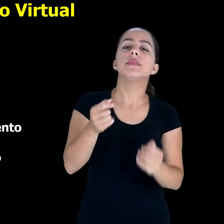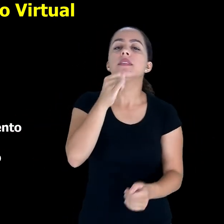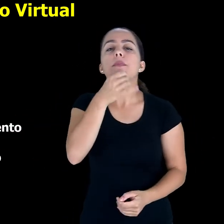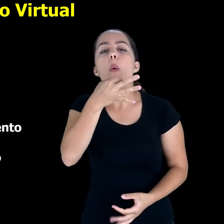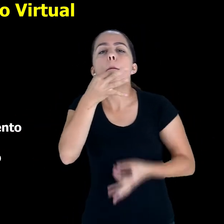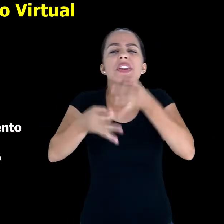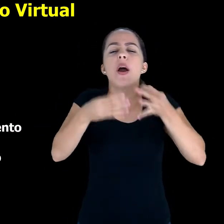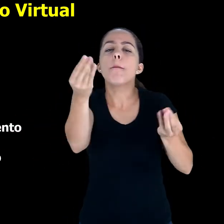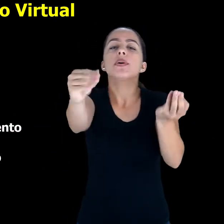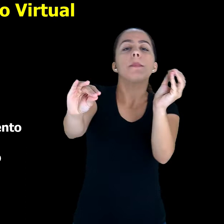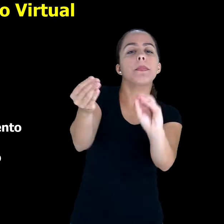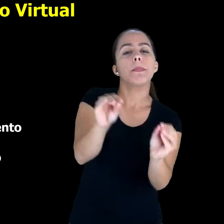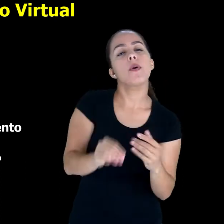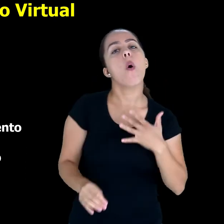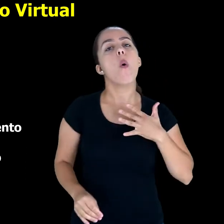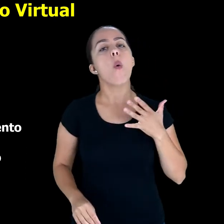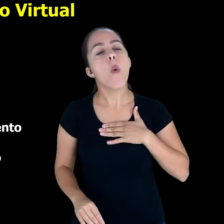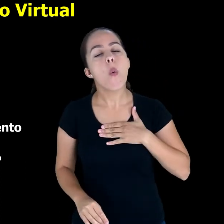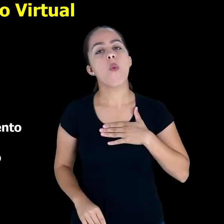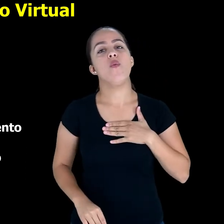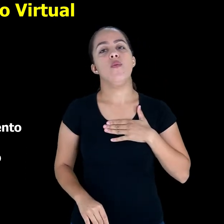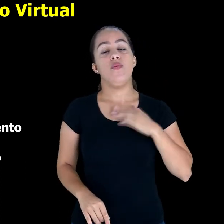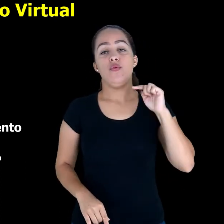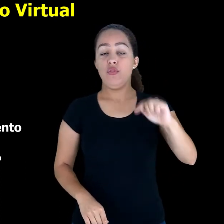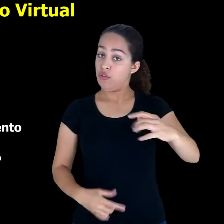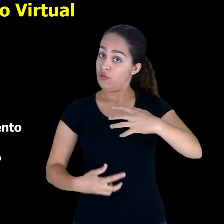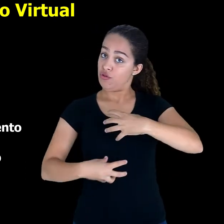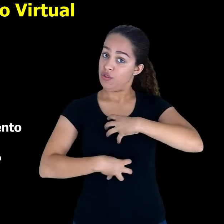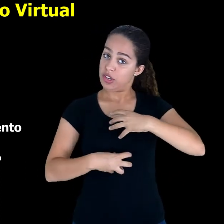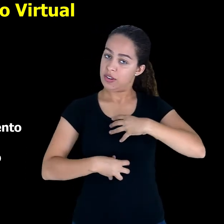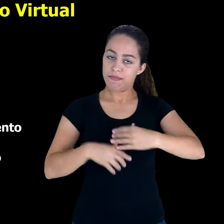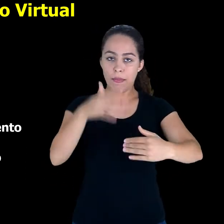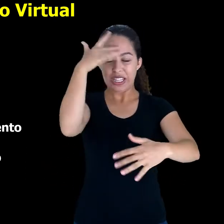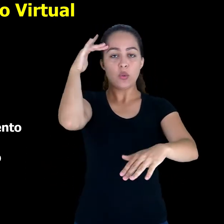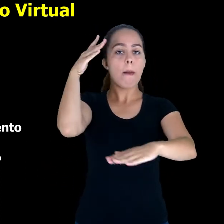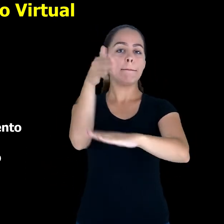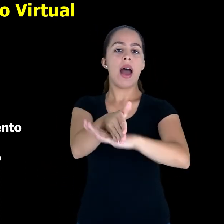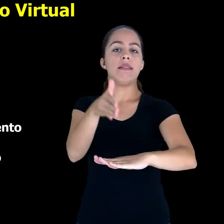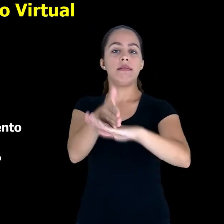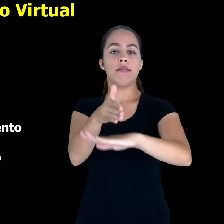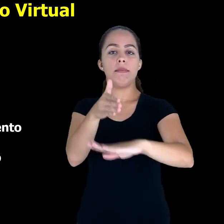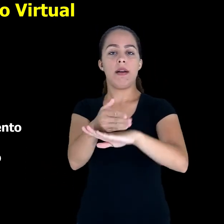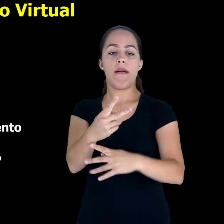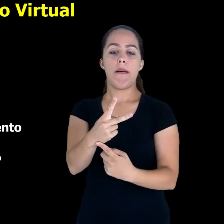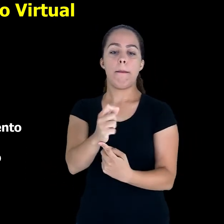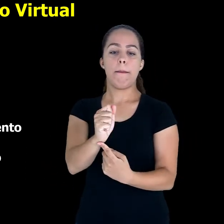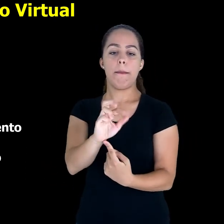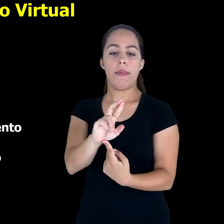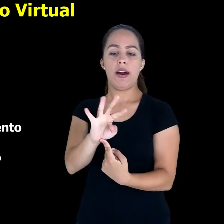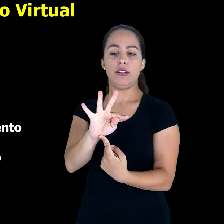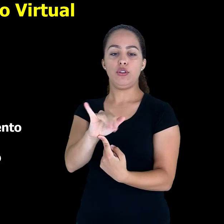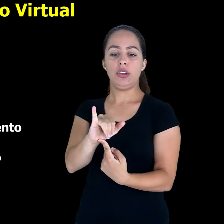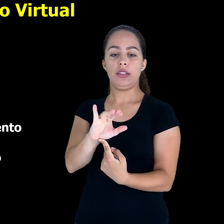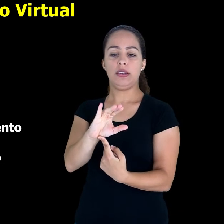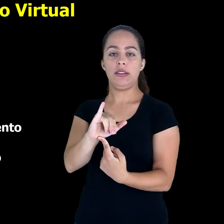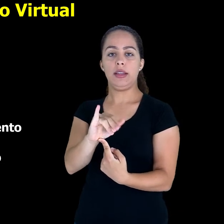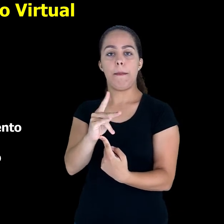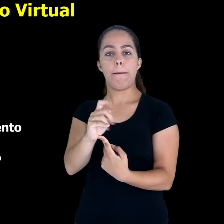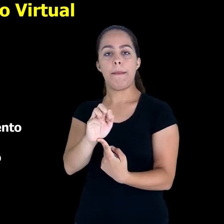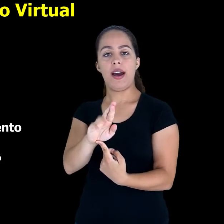sempre está lá postando alguma coisa. Esse é um estilo participativo. O estilo